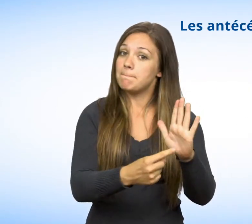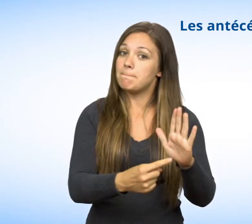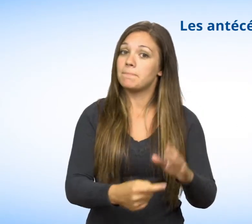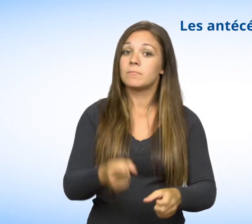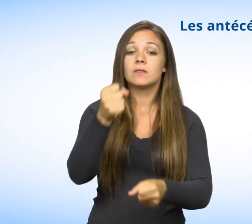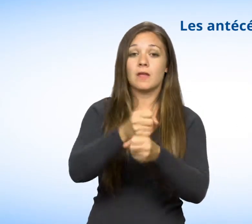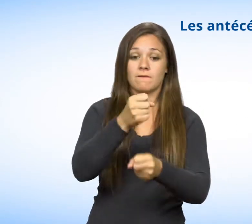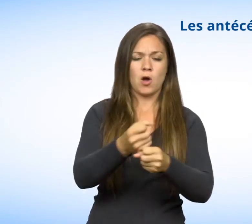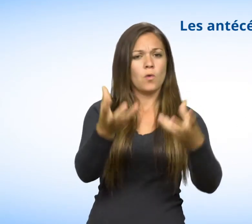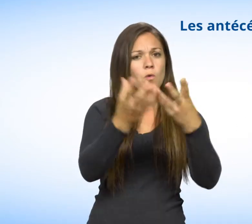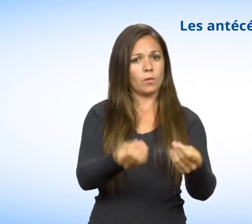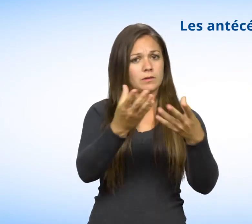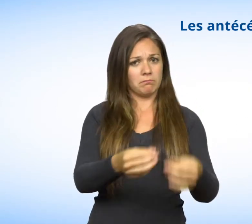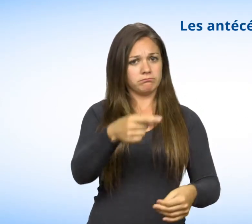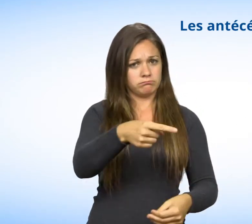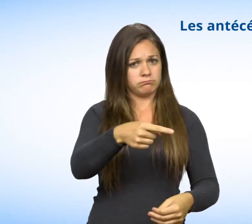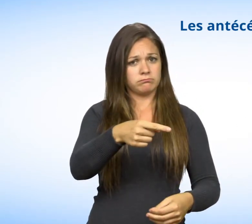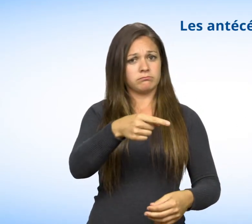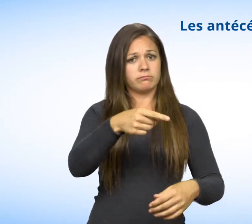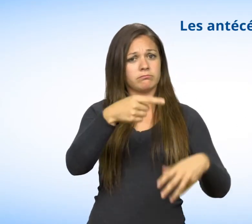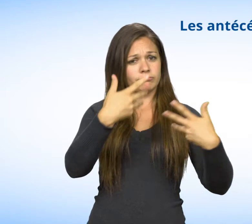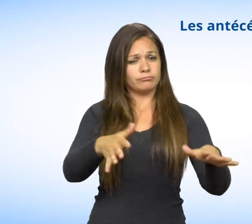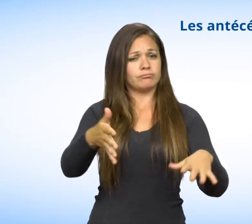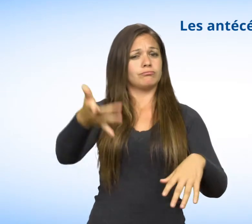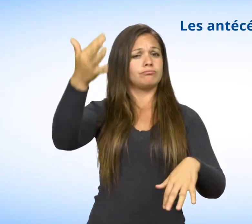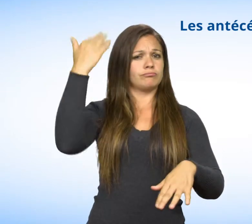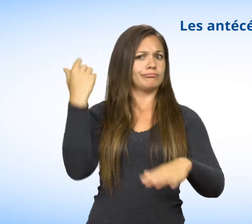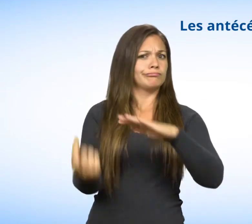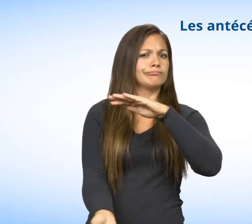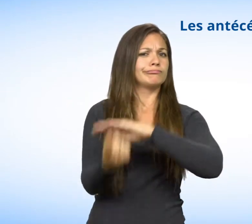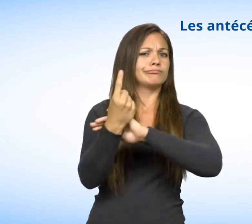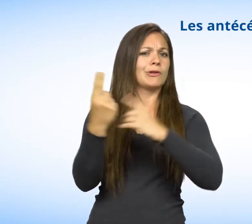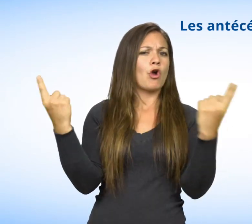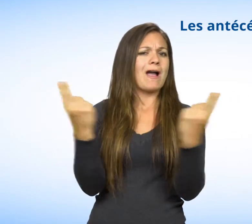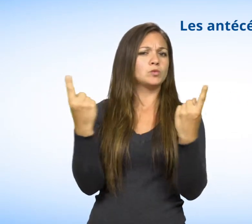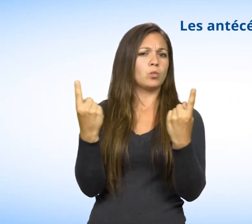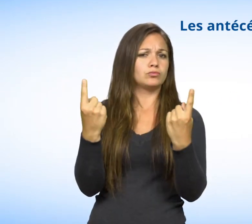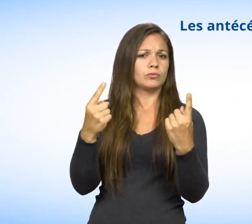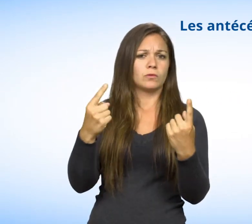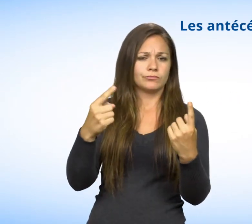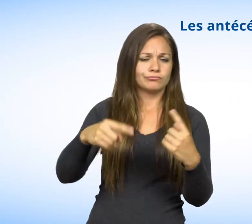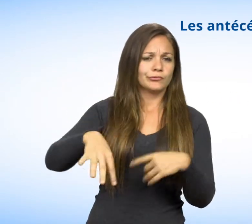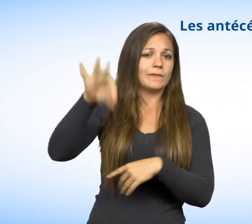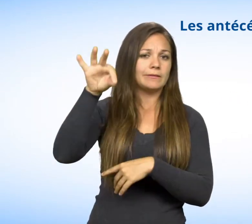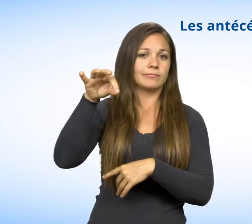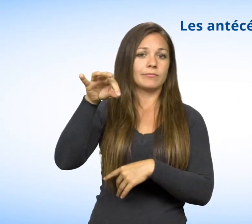Par exemple, on ne peut vous refuser un emploi de comptable sous prétexte que vous avez été reconnu coupable de